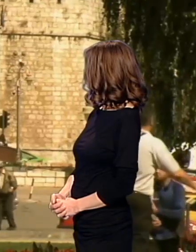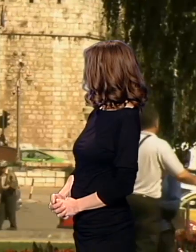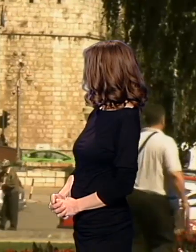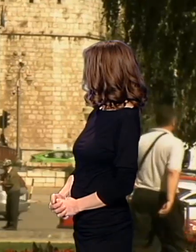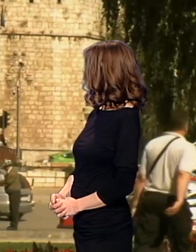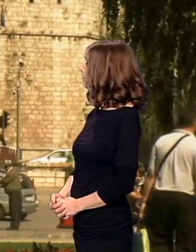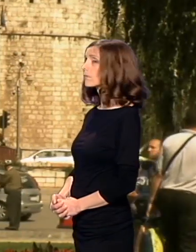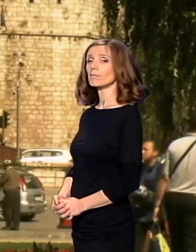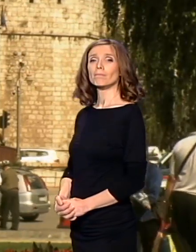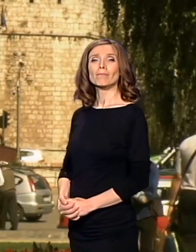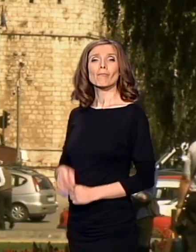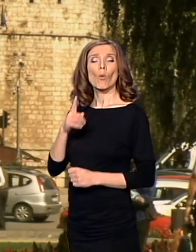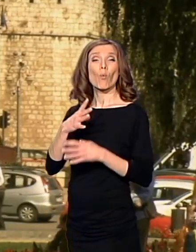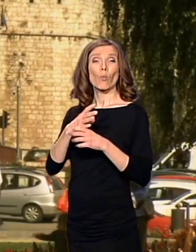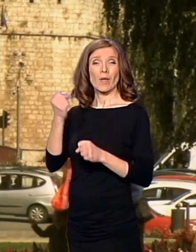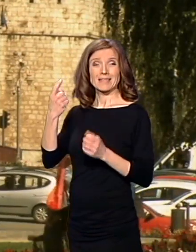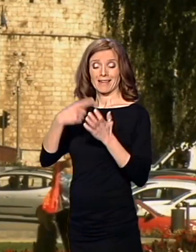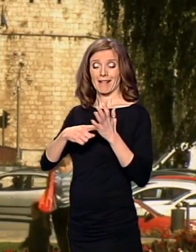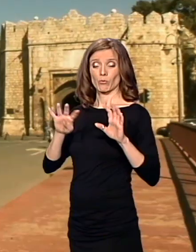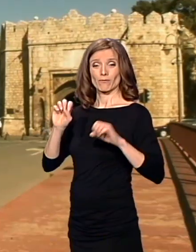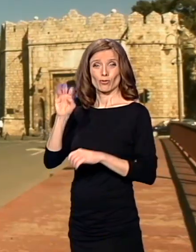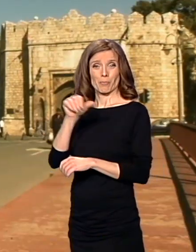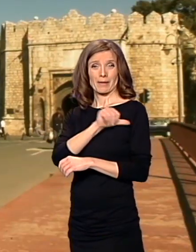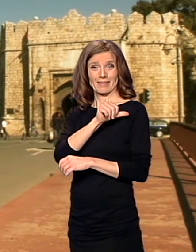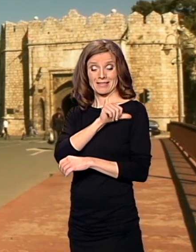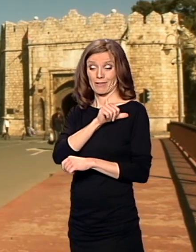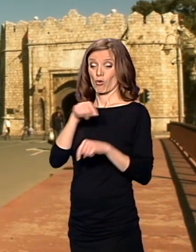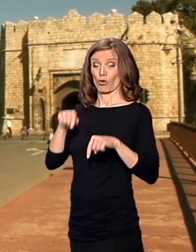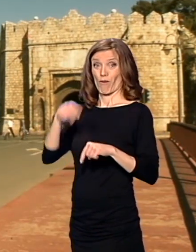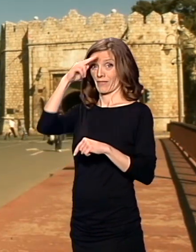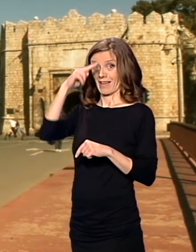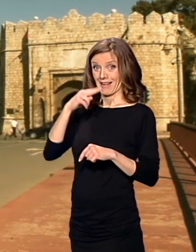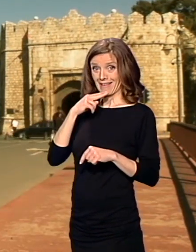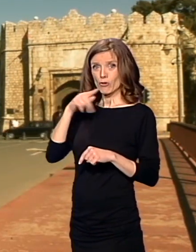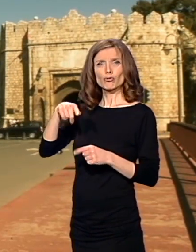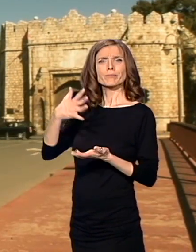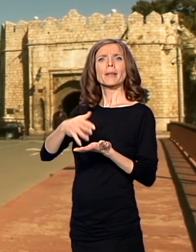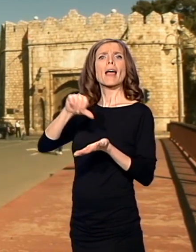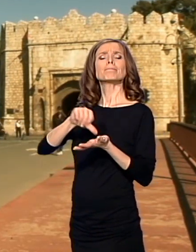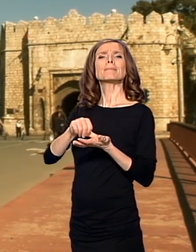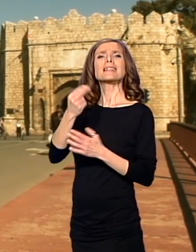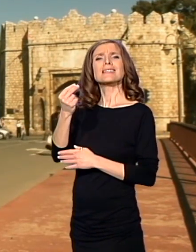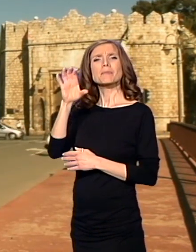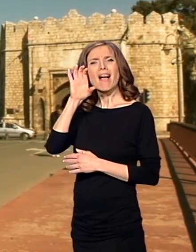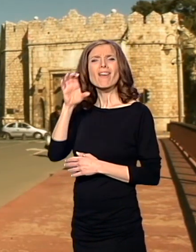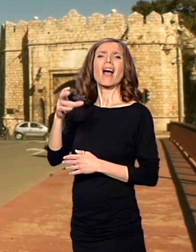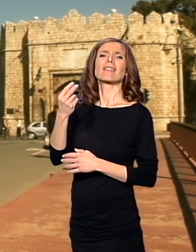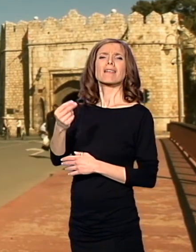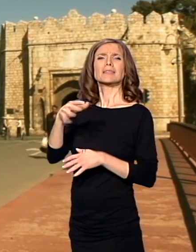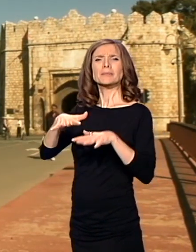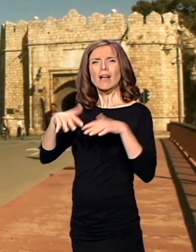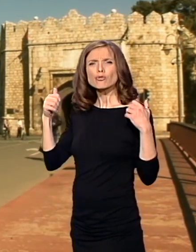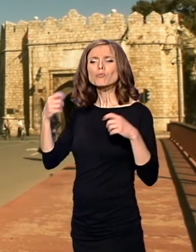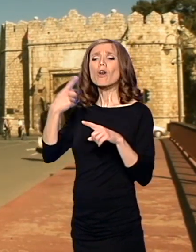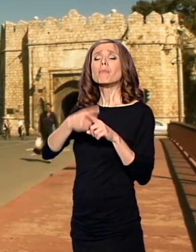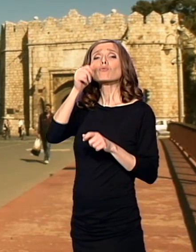U poznoj esen 1915. godine, ovde u Nišu, bila je srpska vlada, srpska skupština, narod